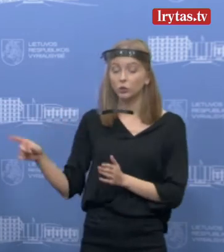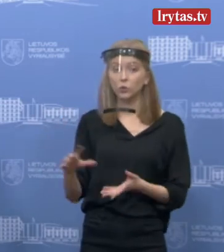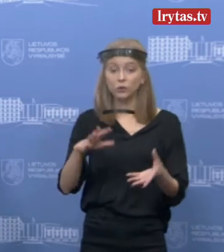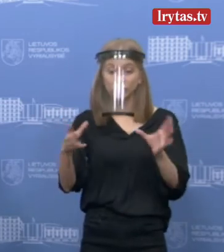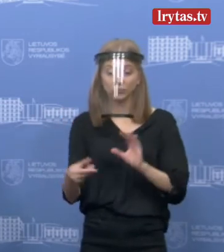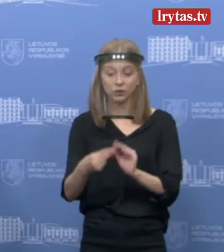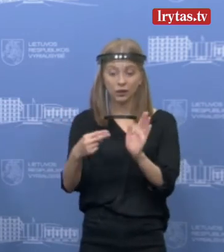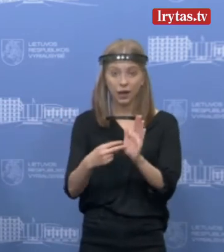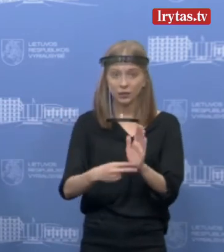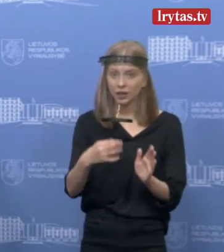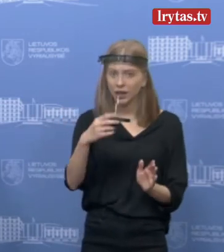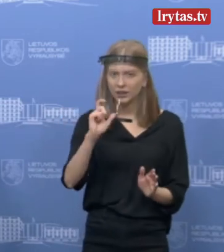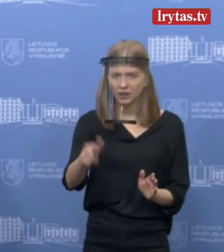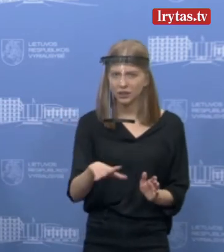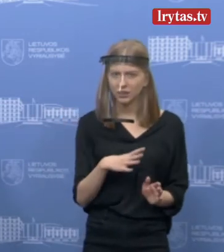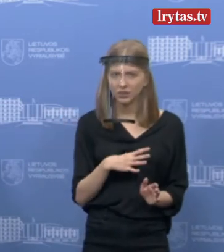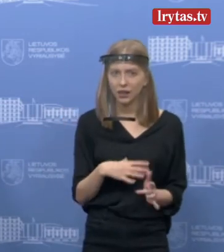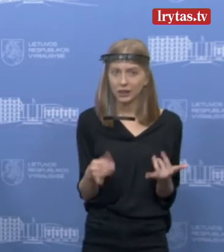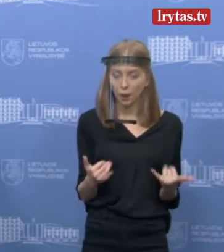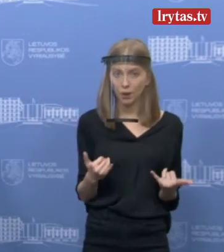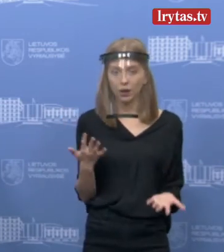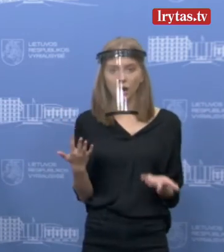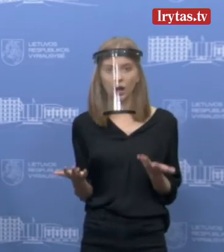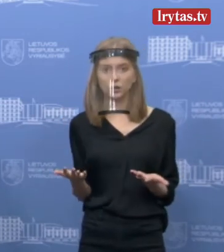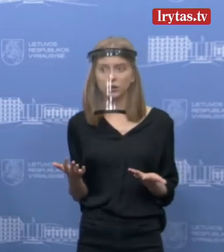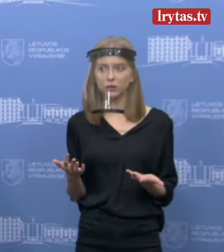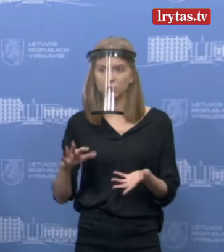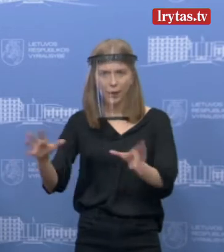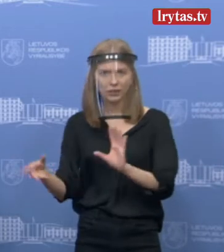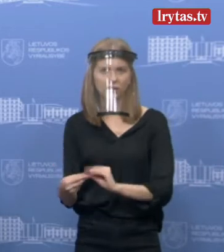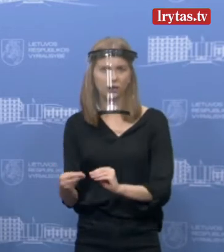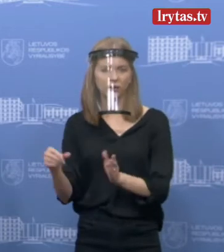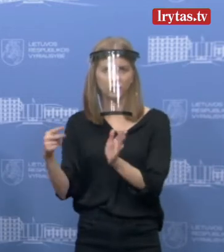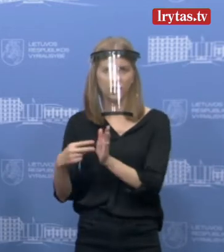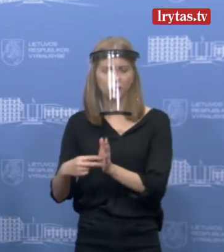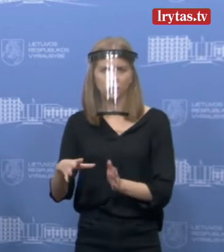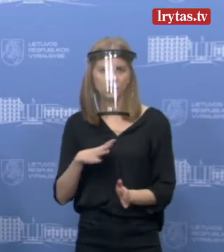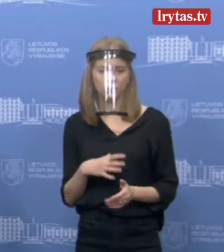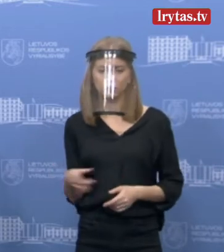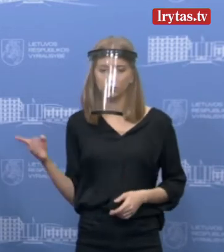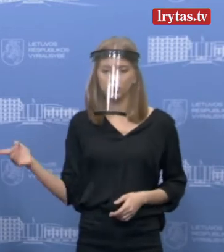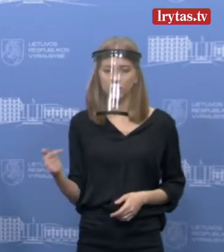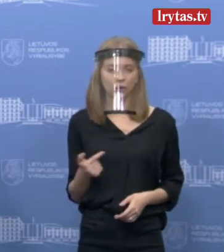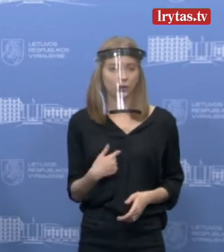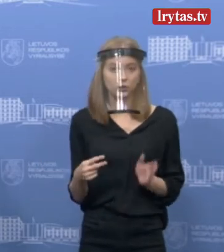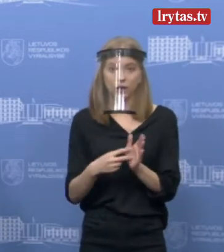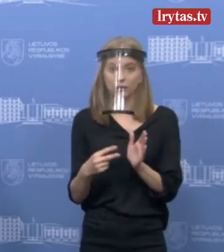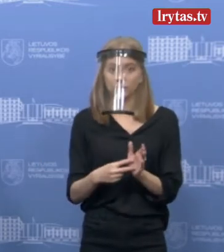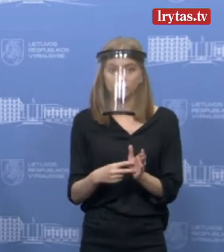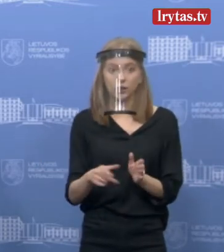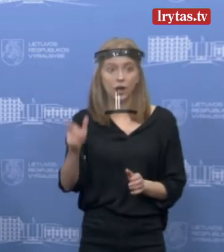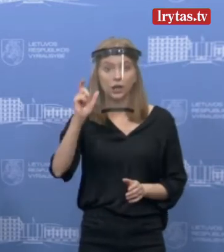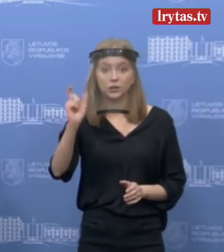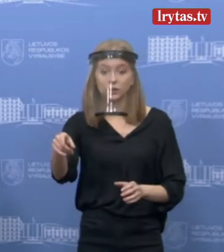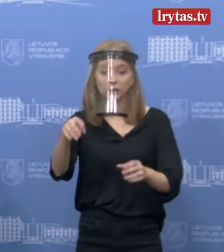vardinti šiuo metu ar apskritai sumų negalite vardinti? Tai negaliu nei šiuo metu, nei apskritai, kadangi, sakau, etapų yra